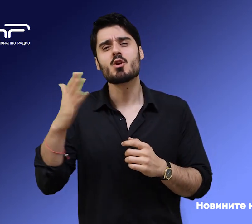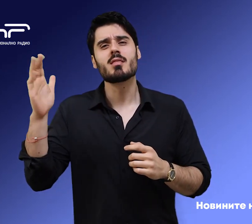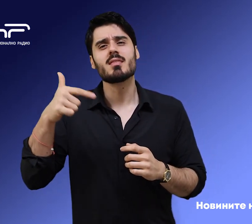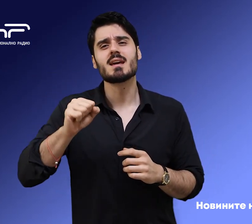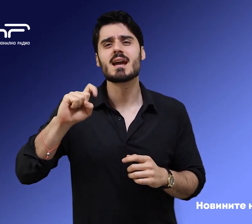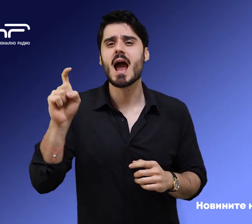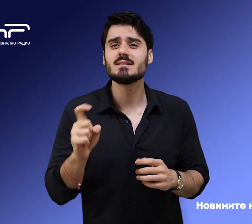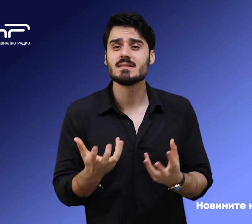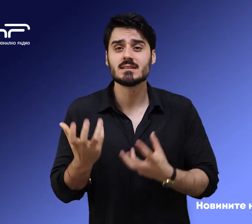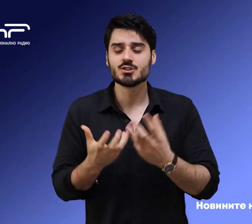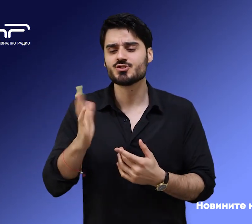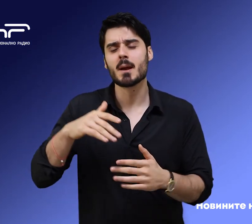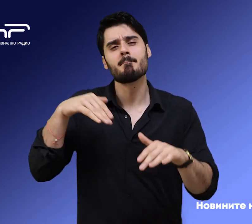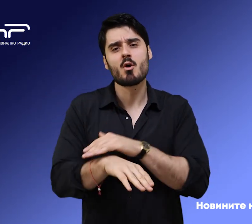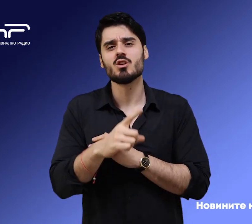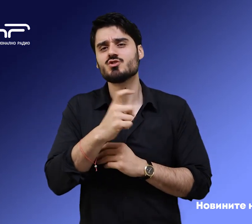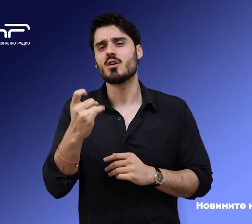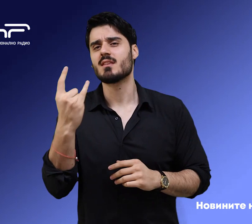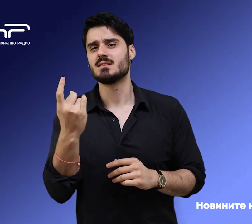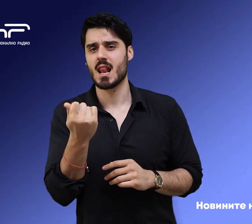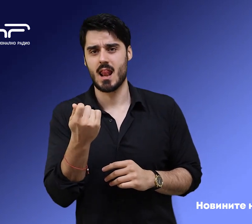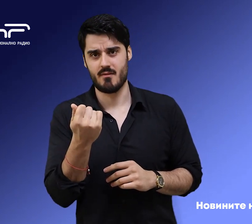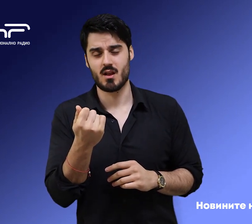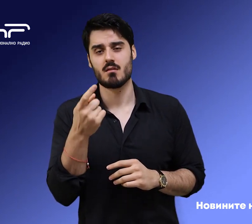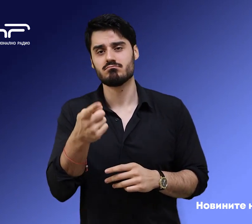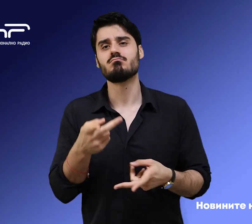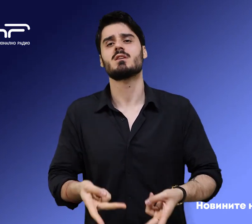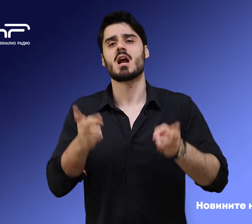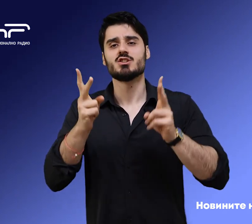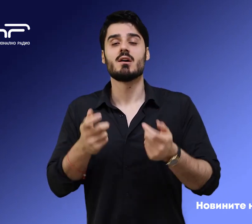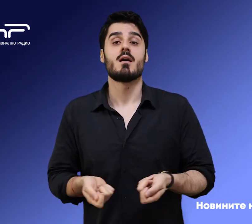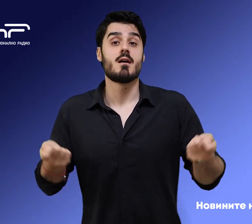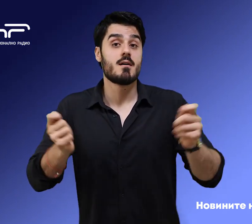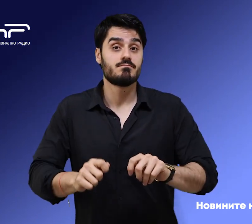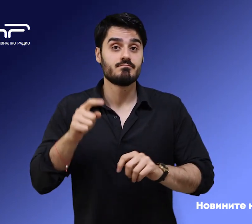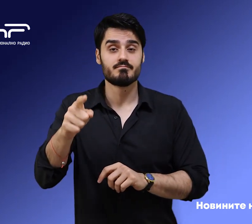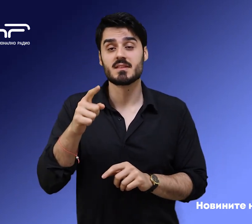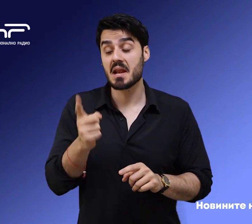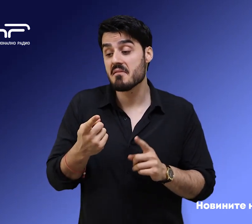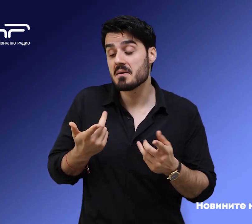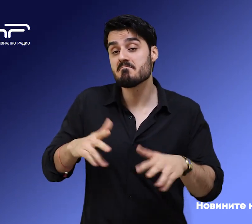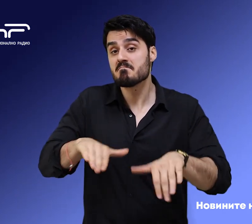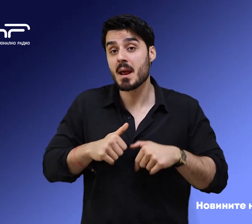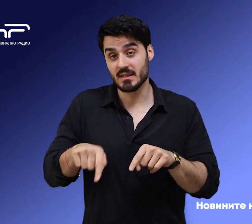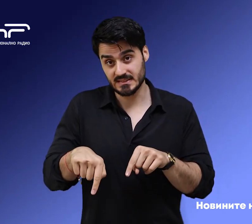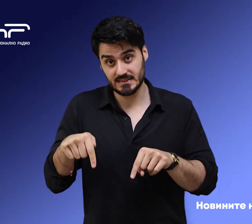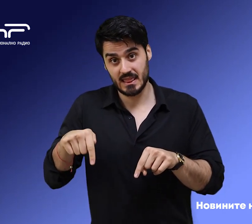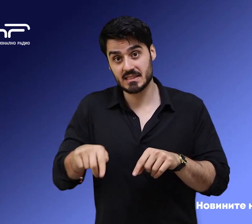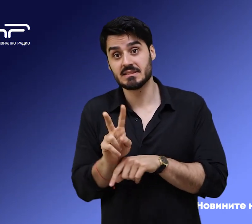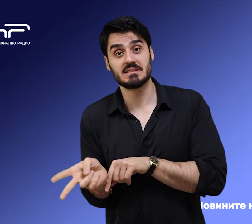март да струва под 110 лева. Окончателното решение Комисията за енергийно и водно регулиране трябва да приеме след обед. Цените ще